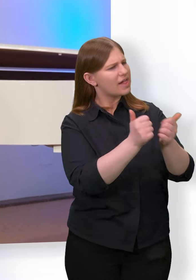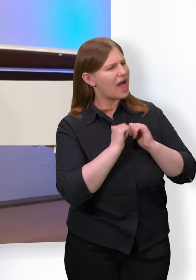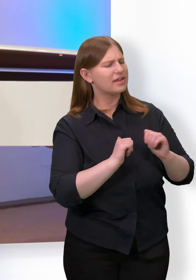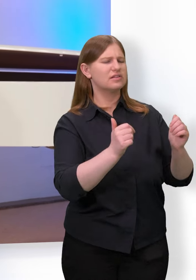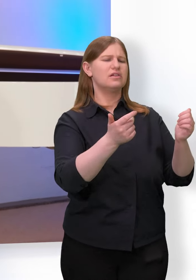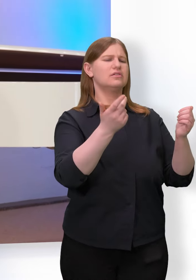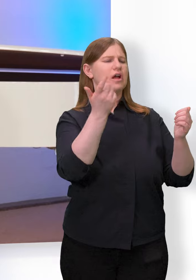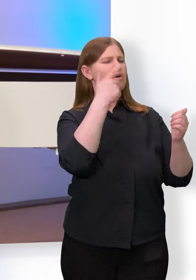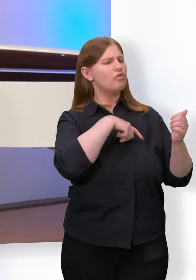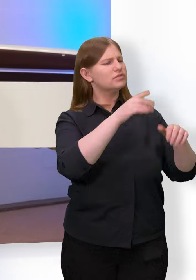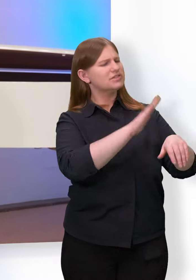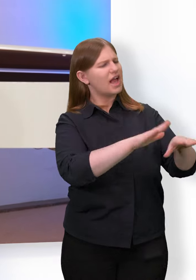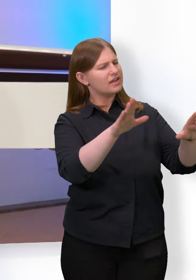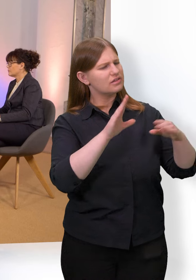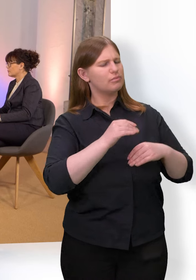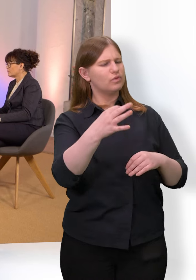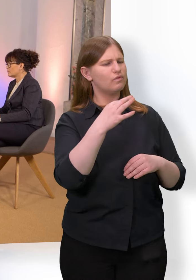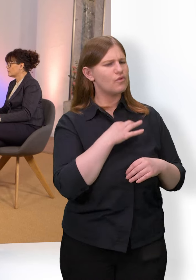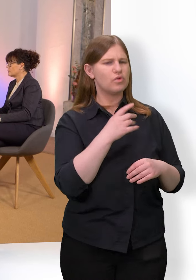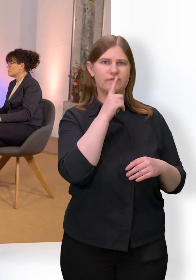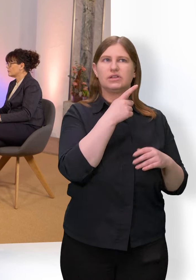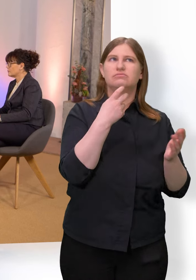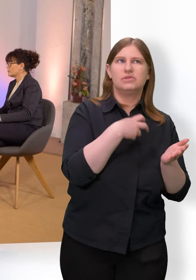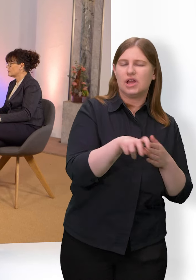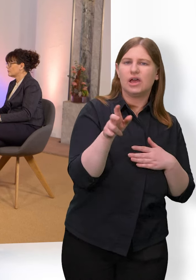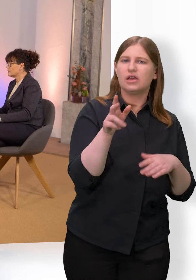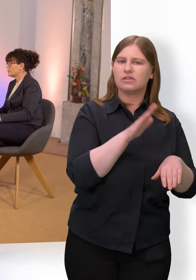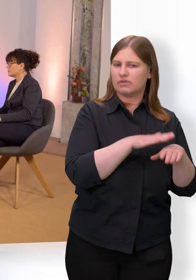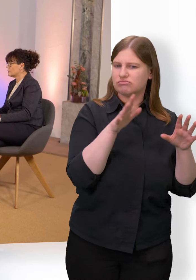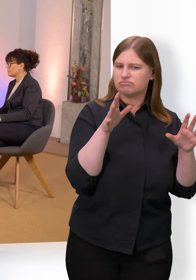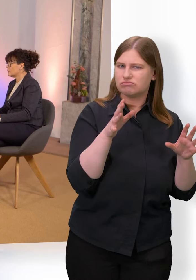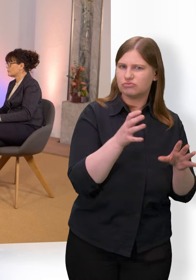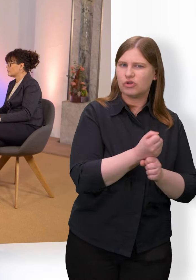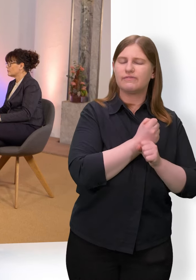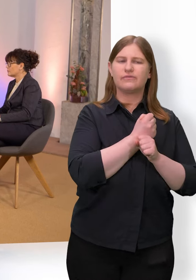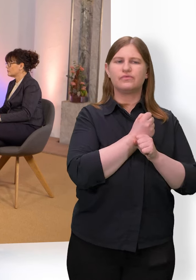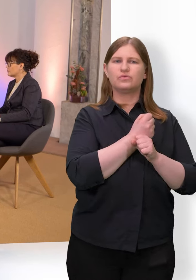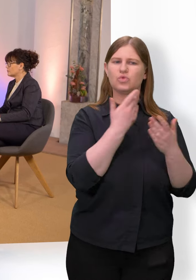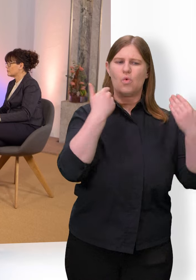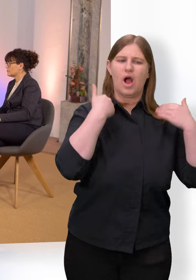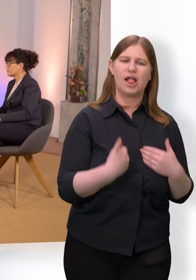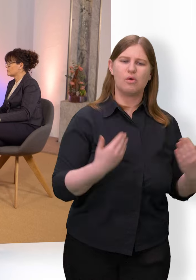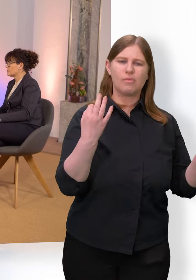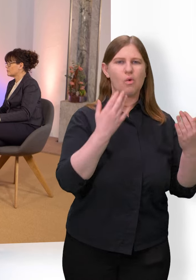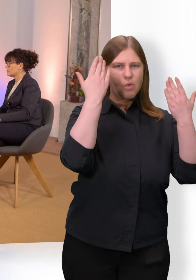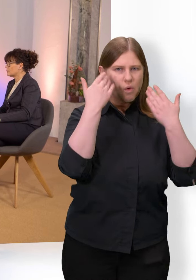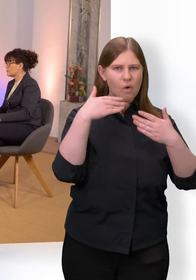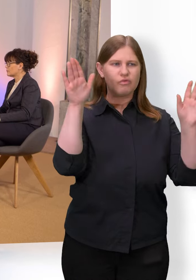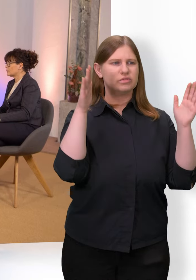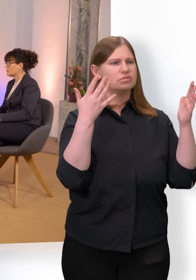irgend geht. Es gehört, ich glaube, genau diese Haltung dazu, offen zu sein. Da ist ein Mensch und der passt